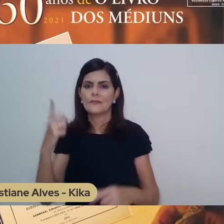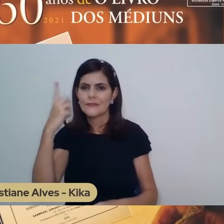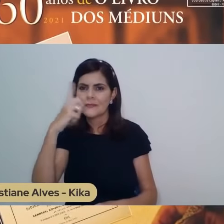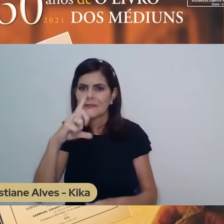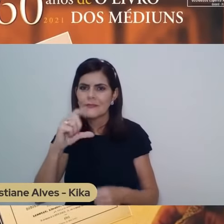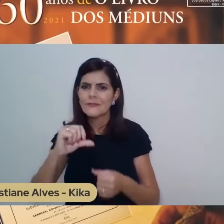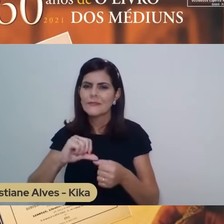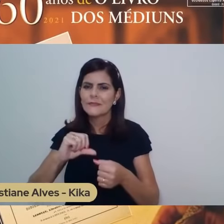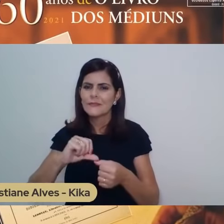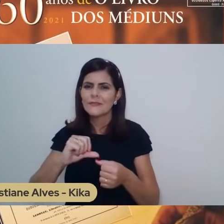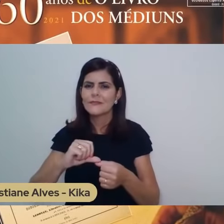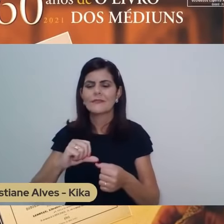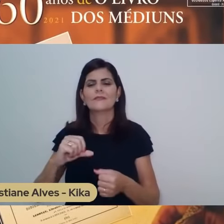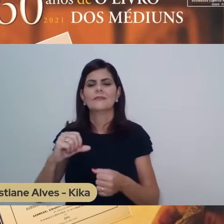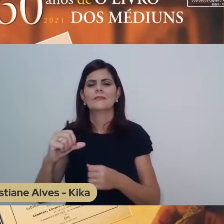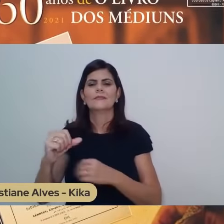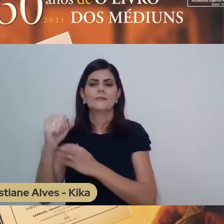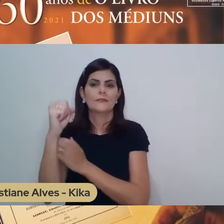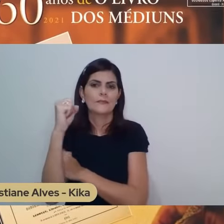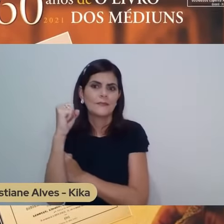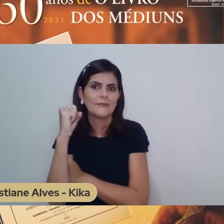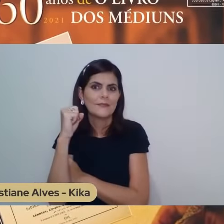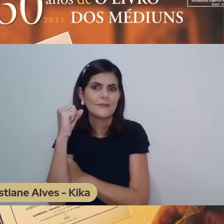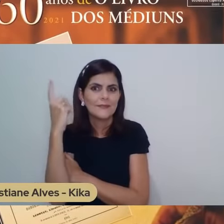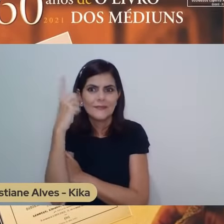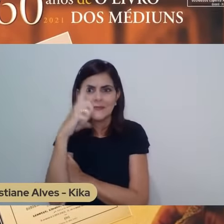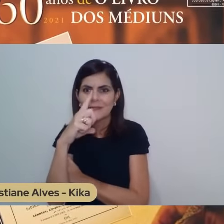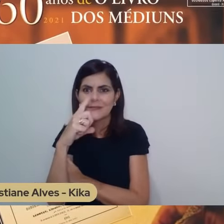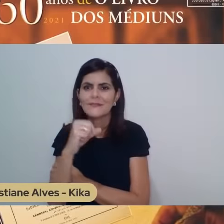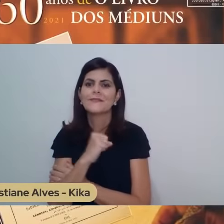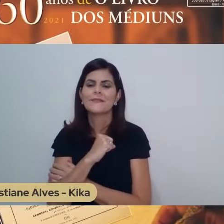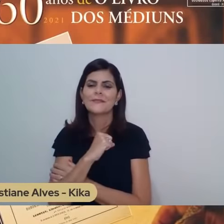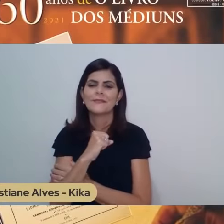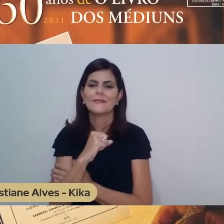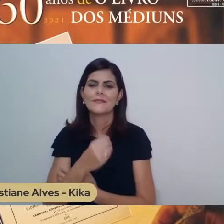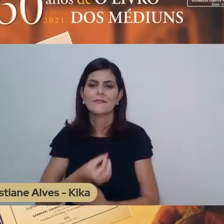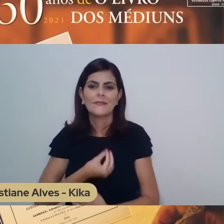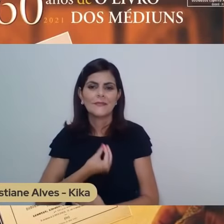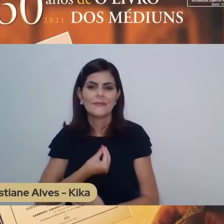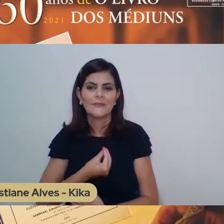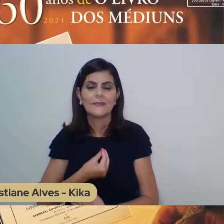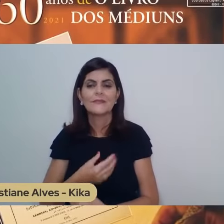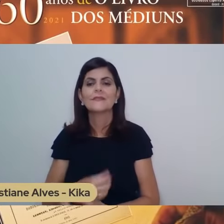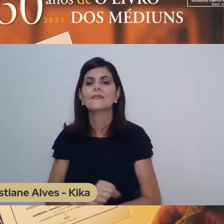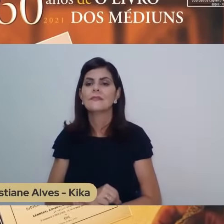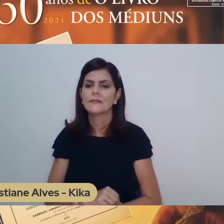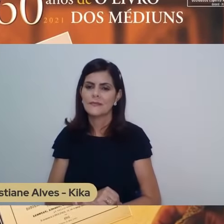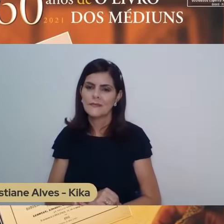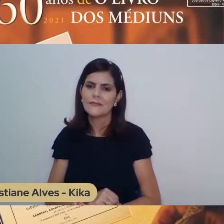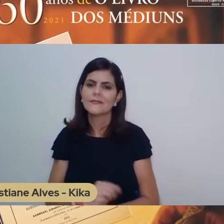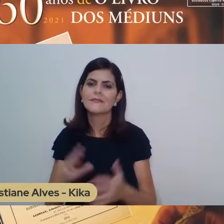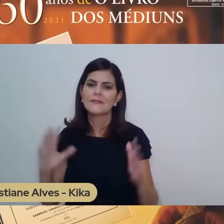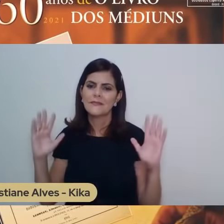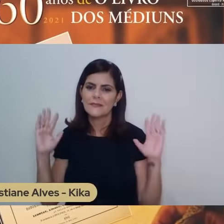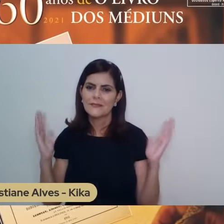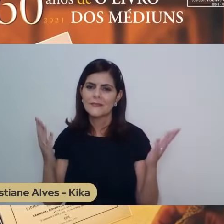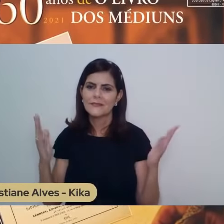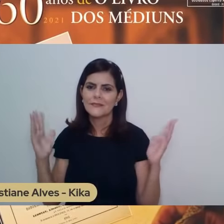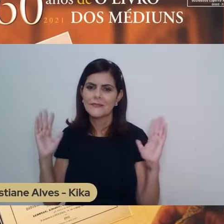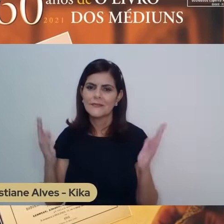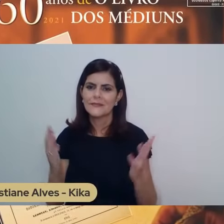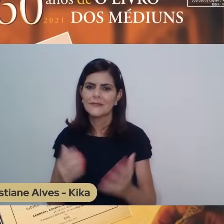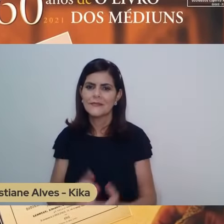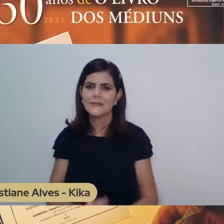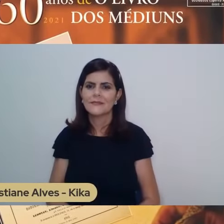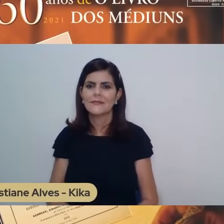então estamos, na verdade, transformando o meio ao nosso redor, bem como as vidas que nos servem.